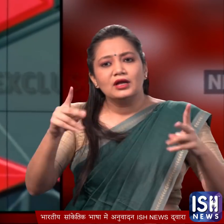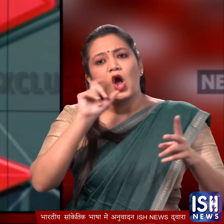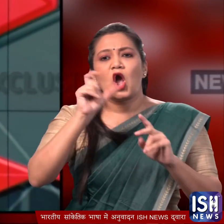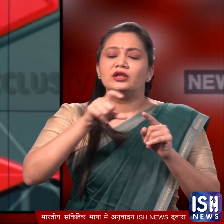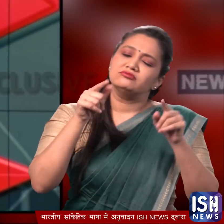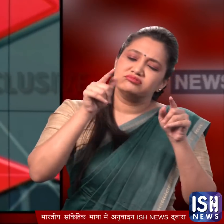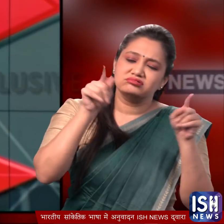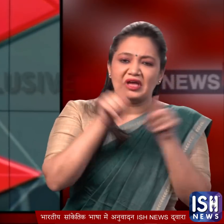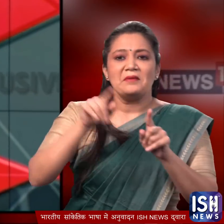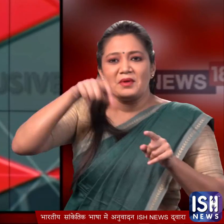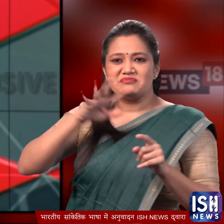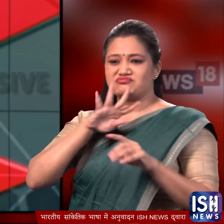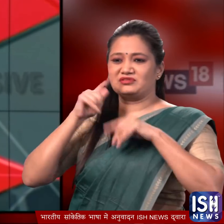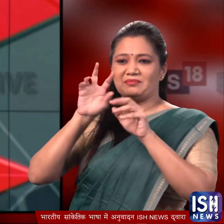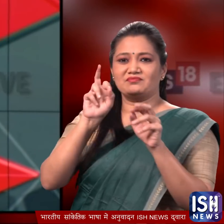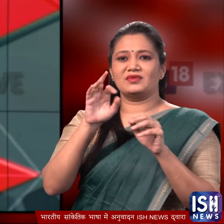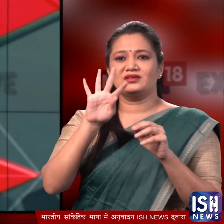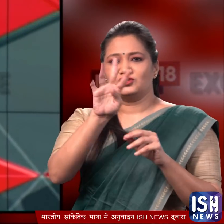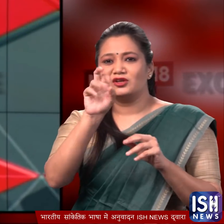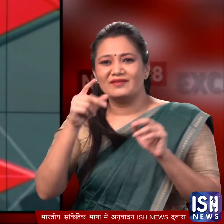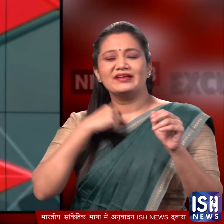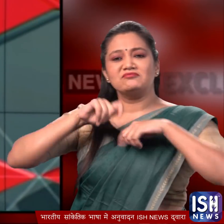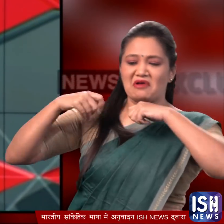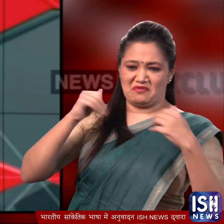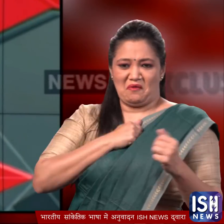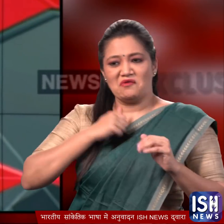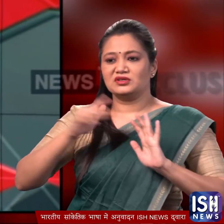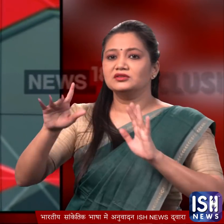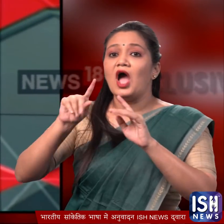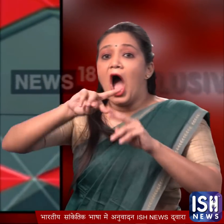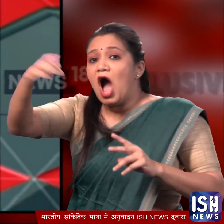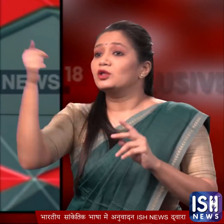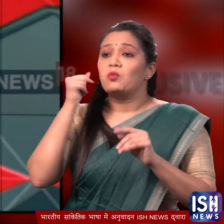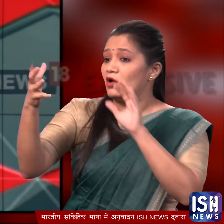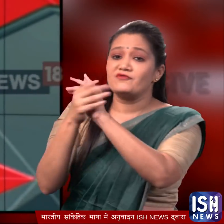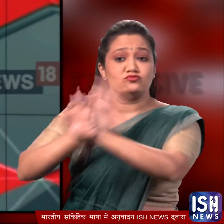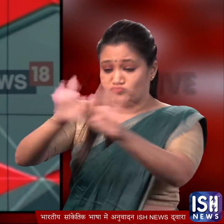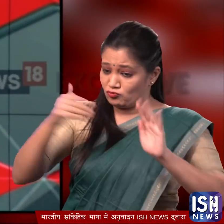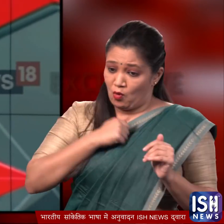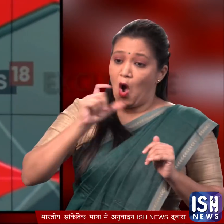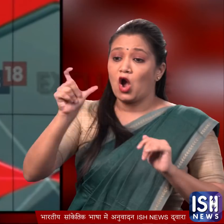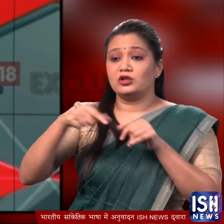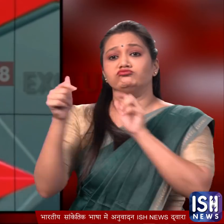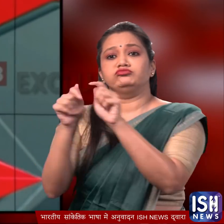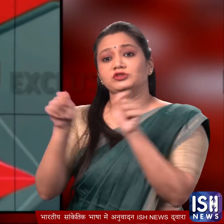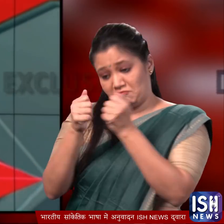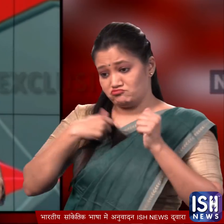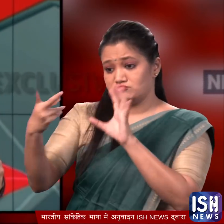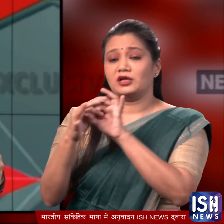में ये रोग पुराना है वहाँ लफंगों को लगता है कि उनके कॉलेज में पढ़ने वाली लड़की किसी और से दोस्ती करी नहीं सकते क्योंकि वो तो कॉलेज की